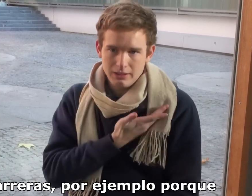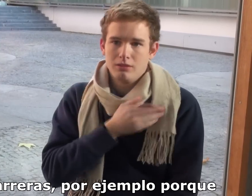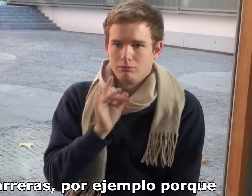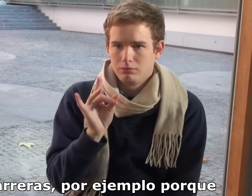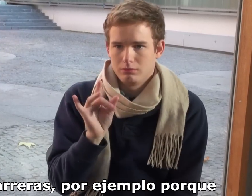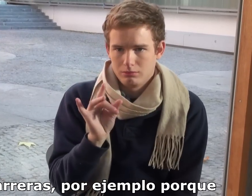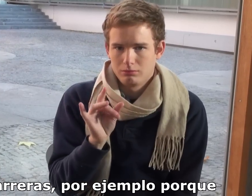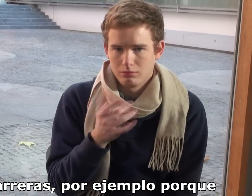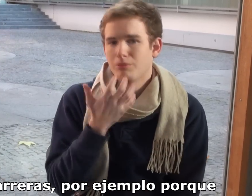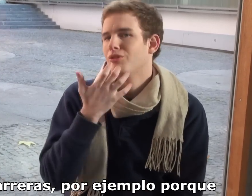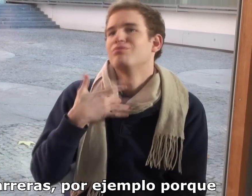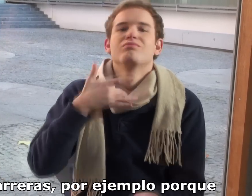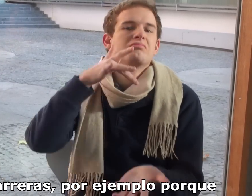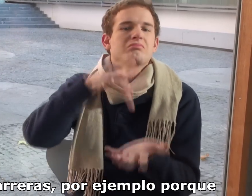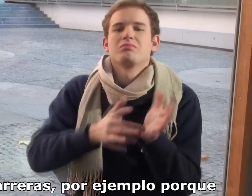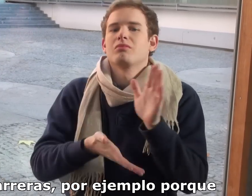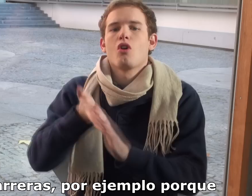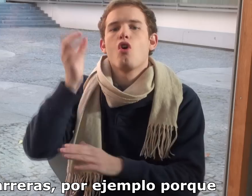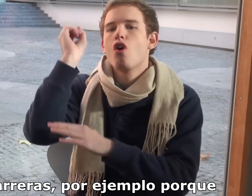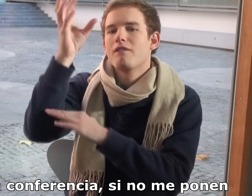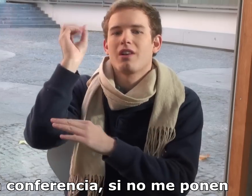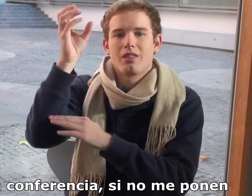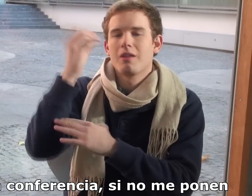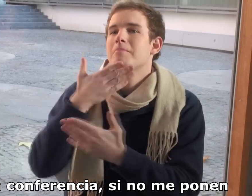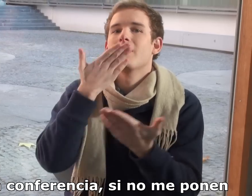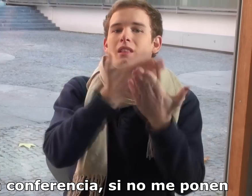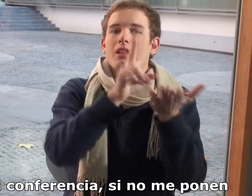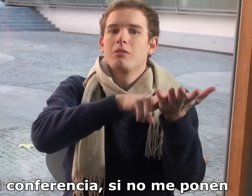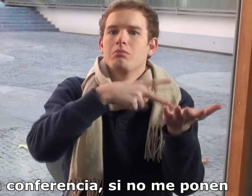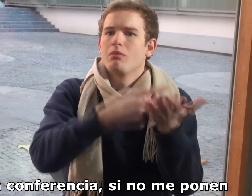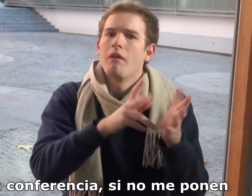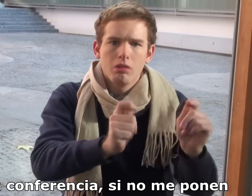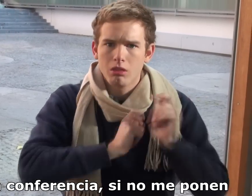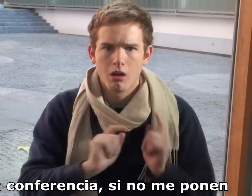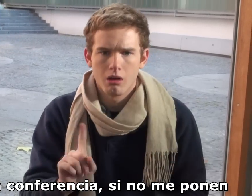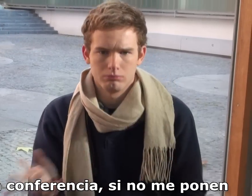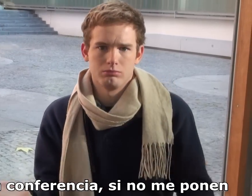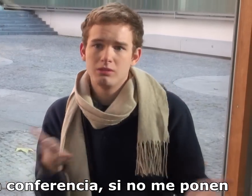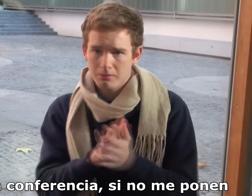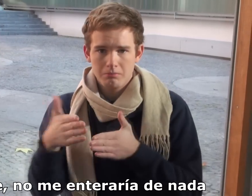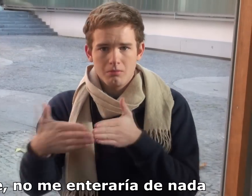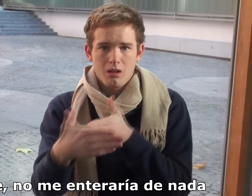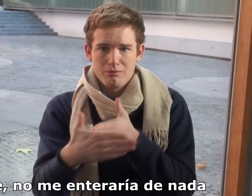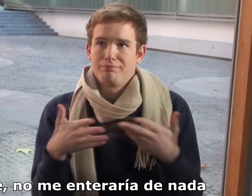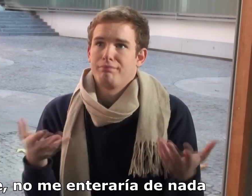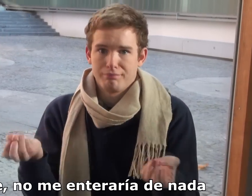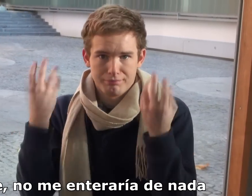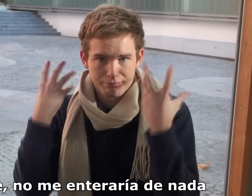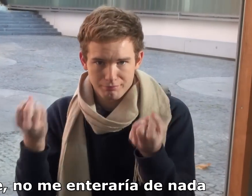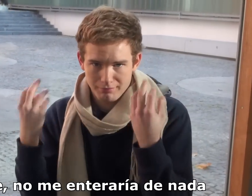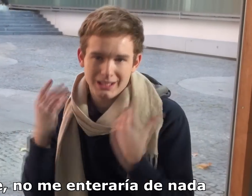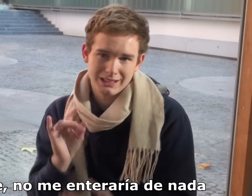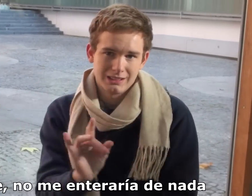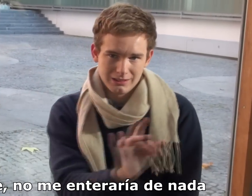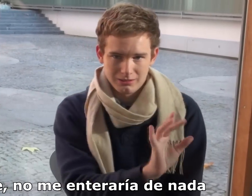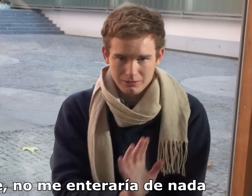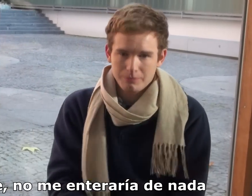con más barreras. Por ejemplo, porque para ir a una conferencia, si no me ponen intérprete, no me enteraría de nada.